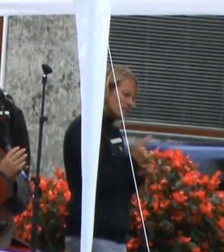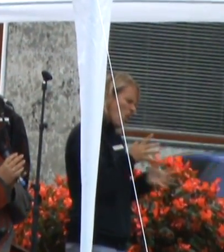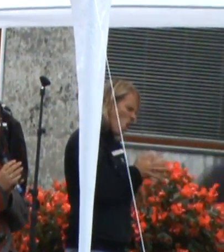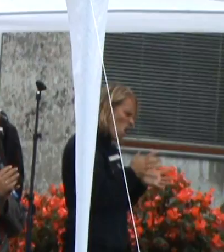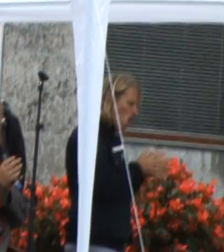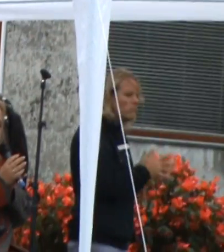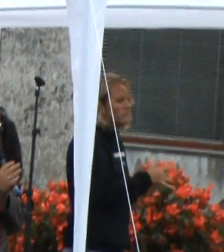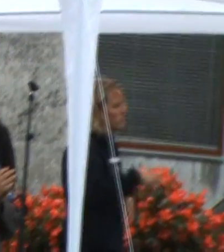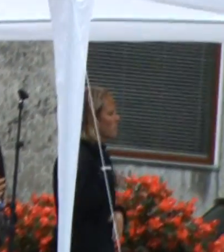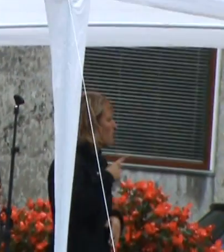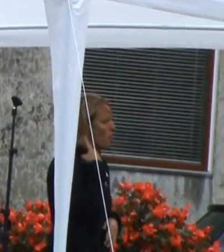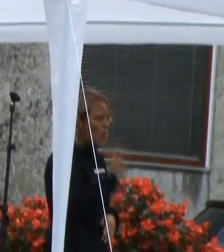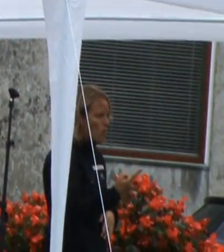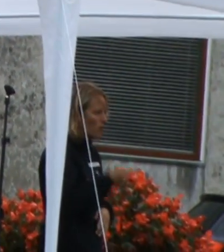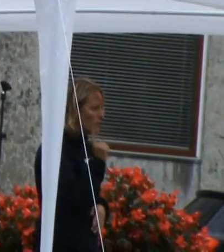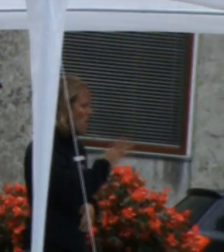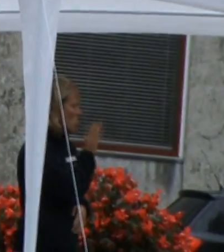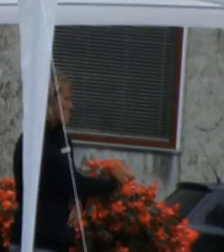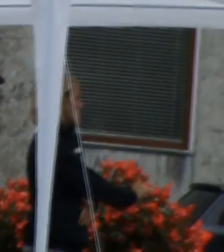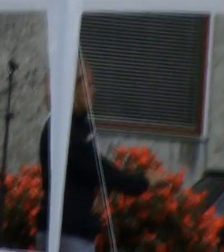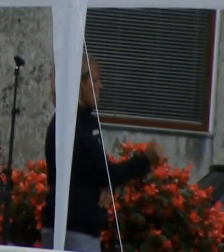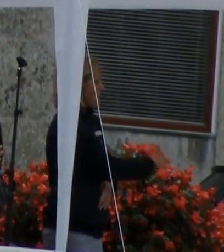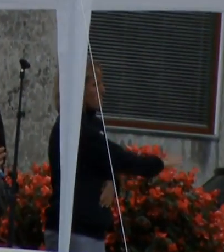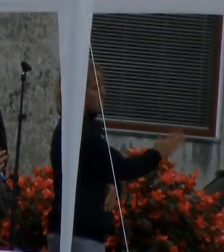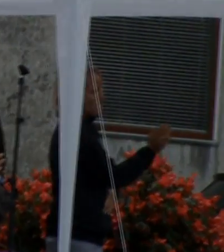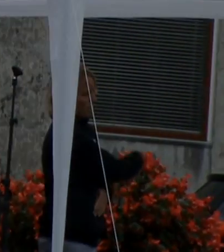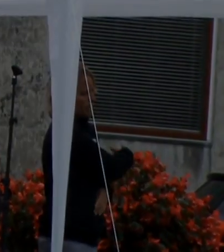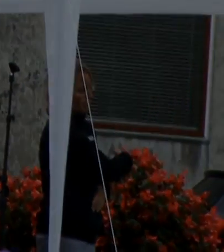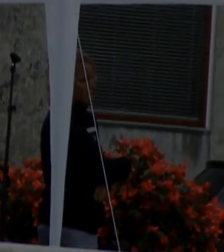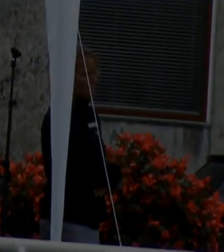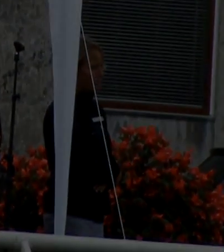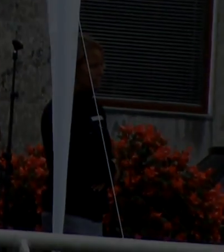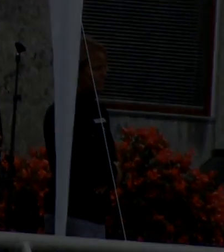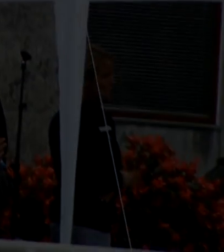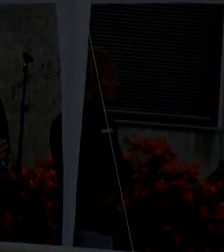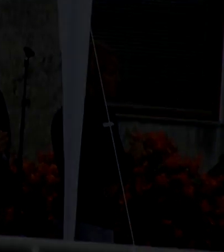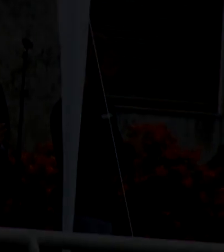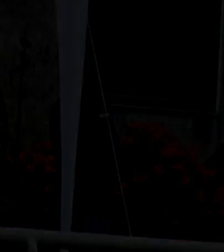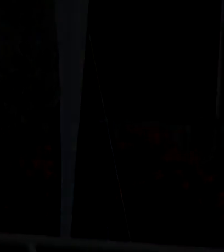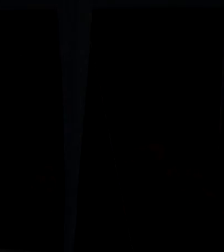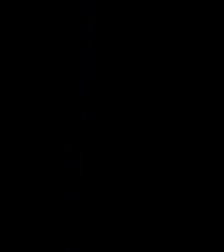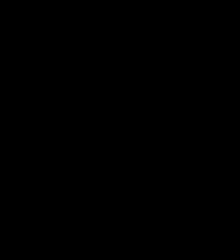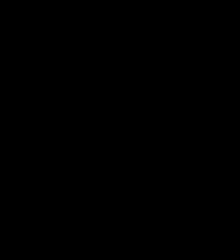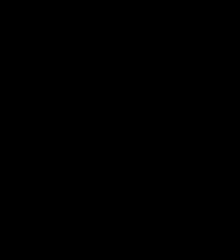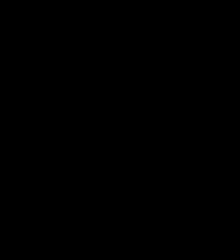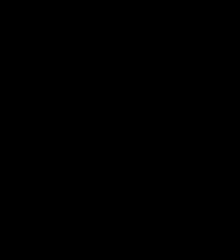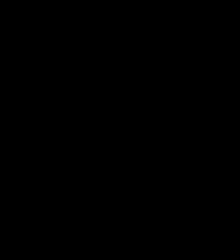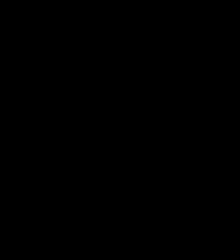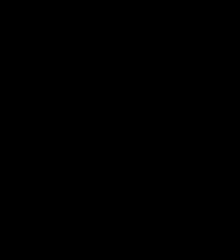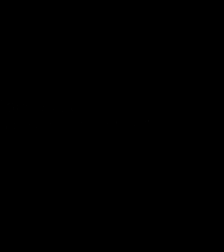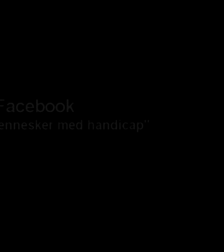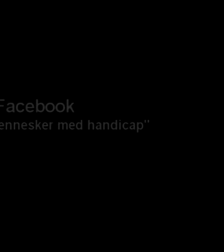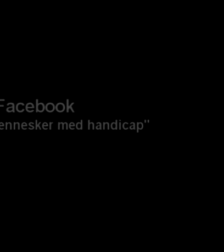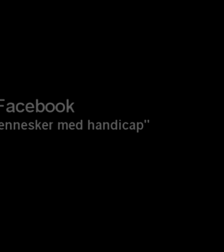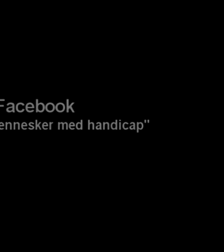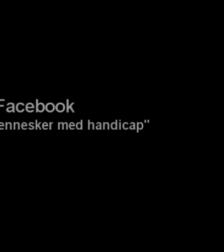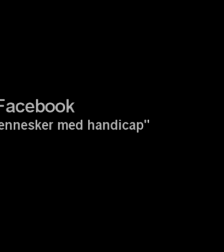De skal lukke munden og gå hjem. Og det er ikke det, de skal være. De skal ikke være de gode læger.